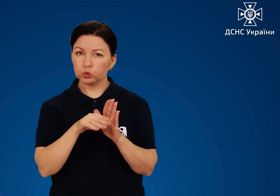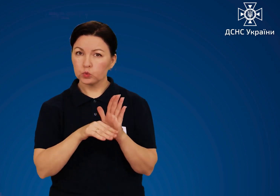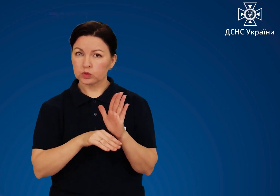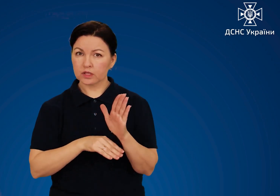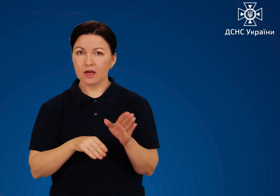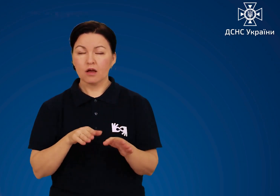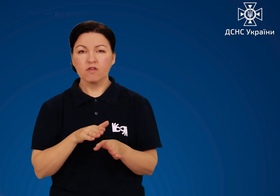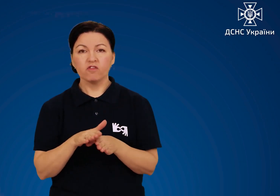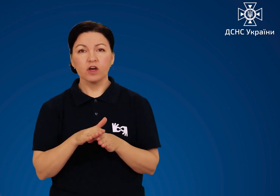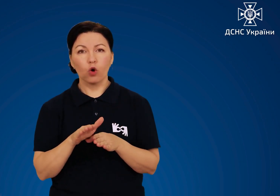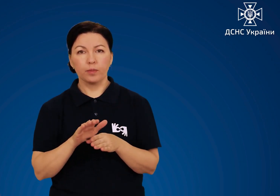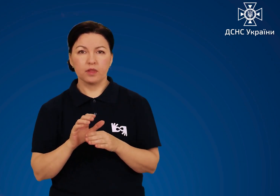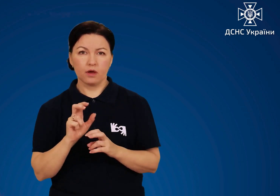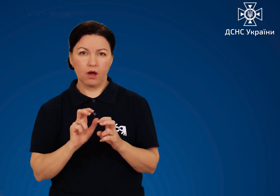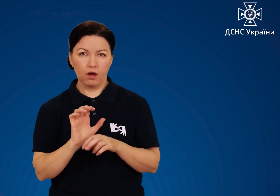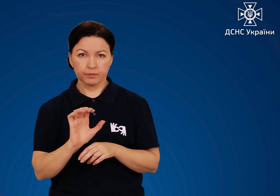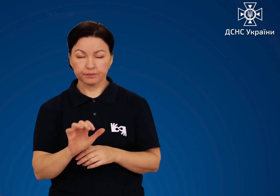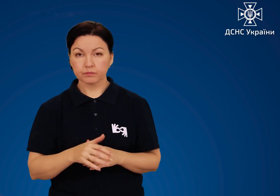дотримуватись інструкцій виробника.